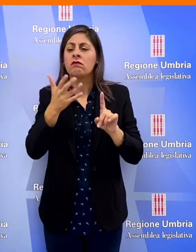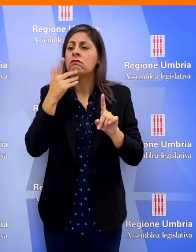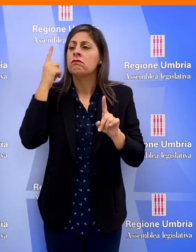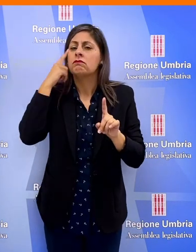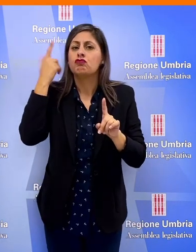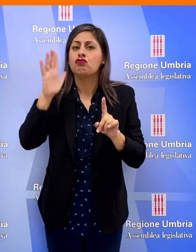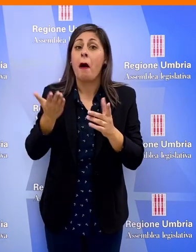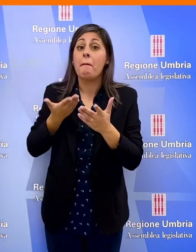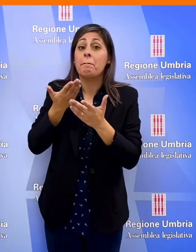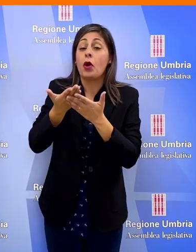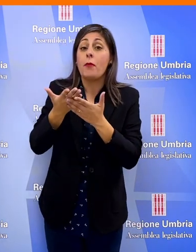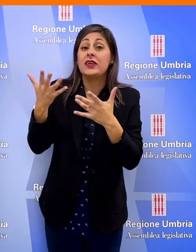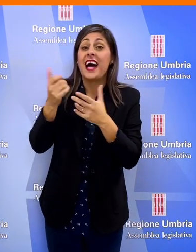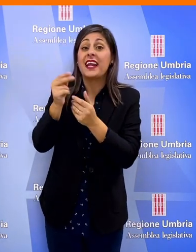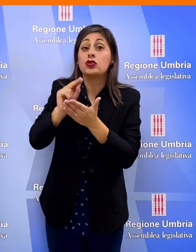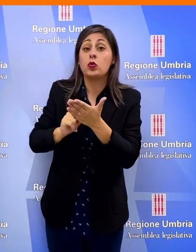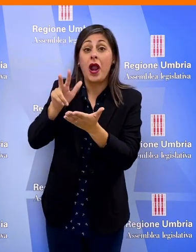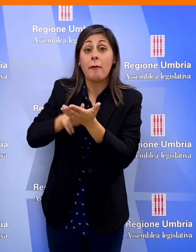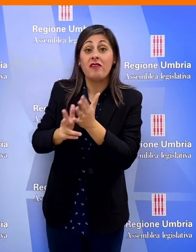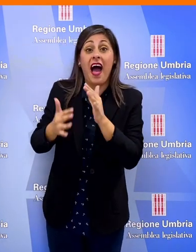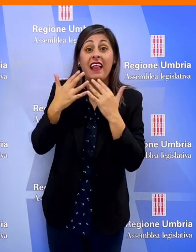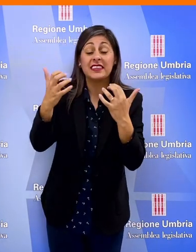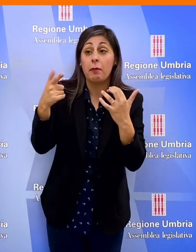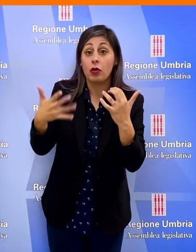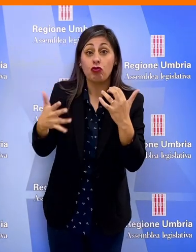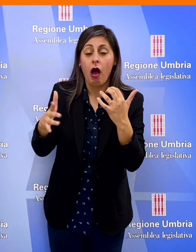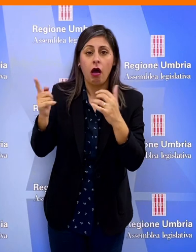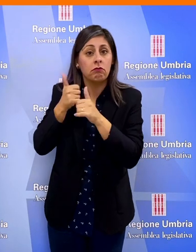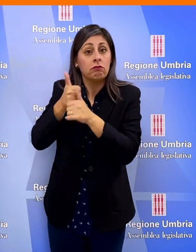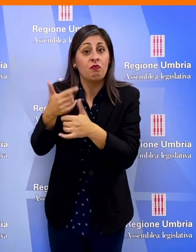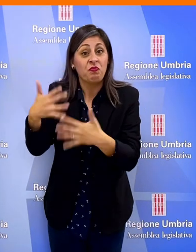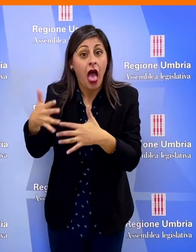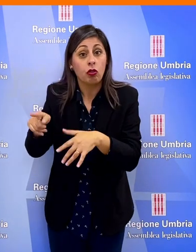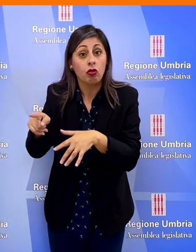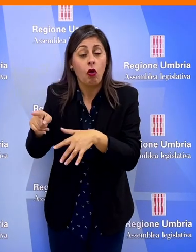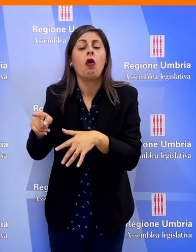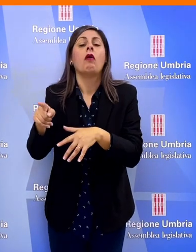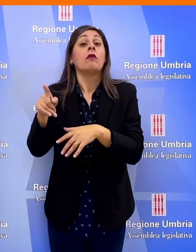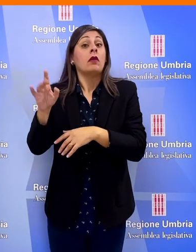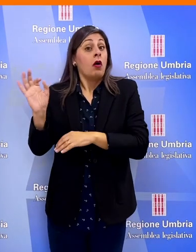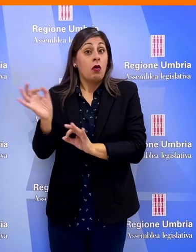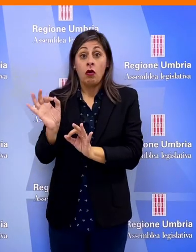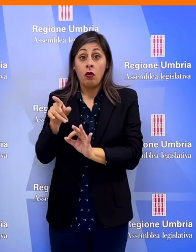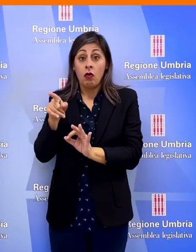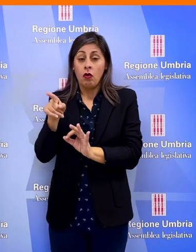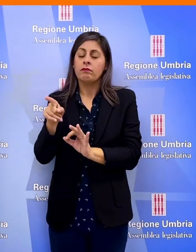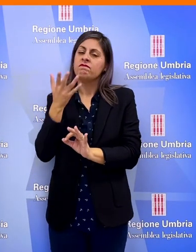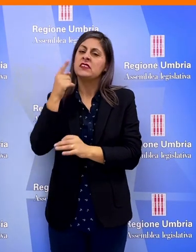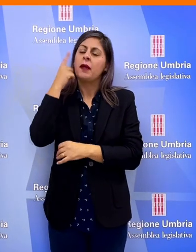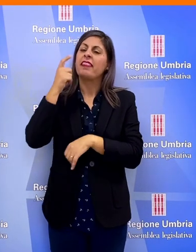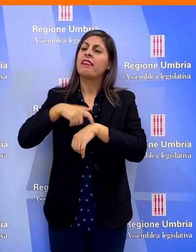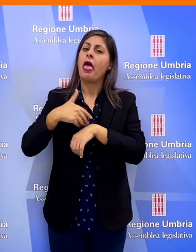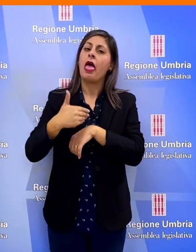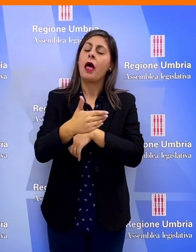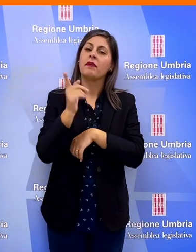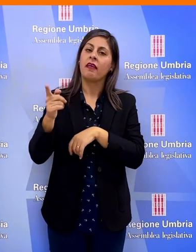previsto dalla proposta di risoluzione approvata in Assemblea sia stato effettivamente attuato se non è stato ancora attuato conoscere i